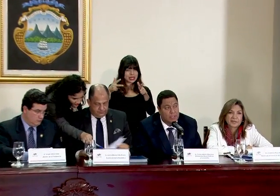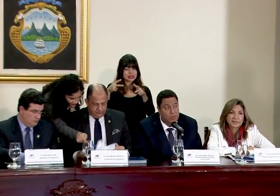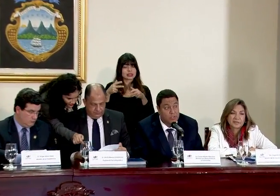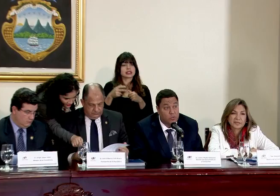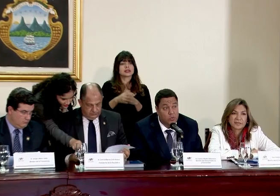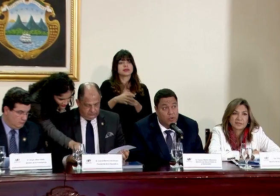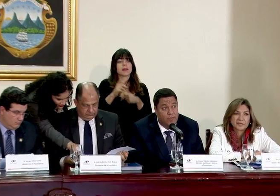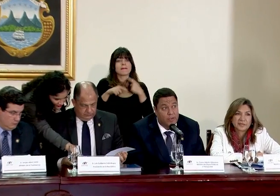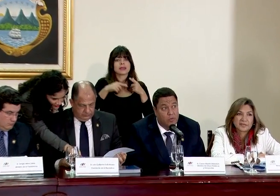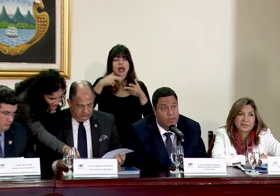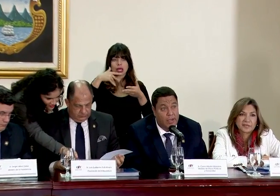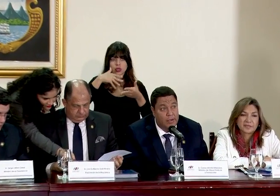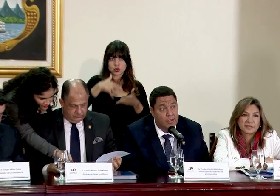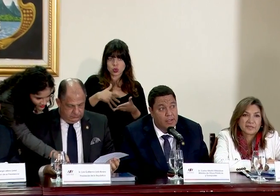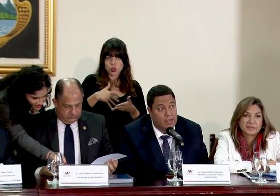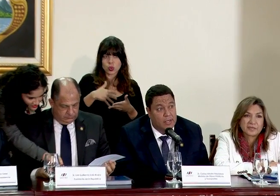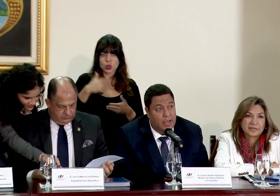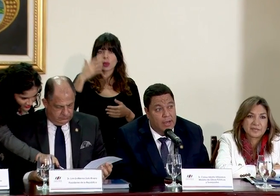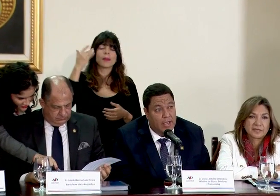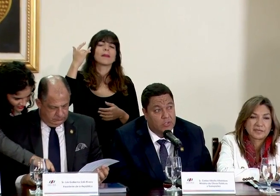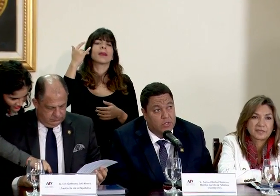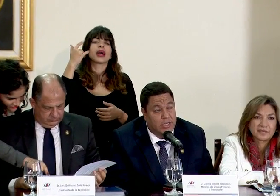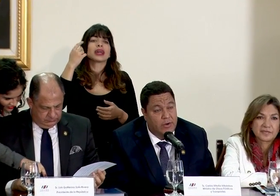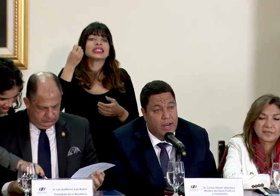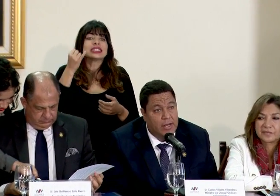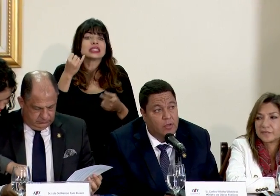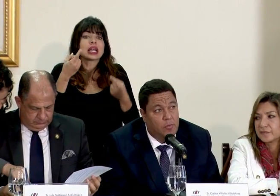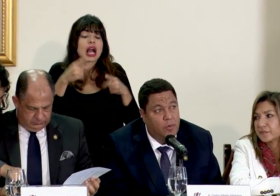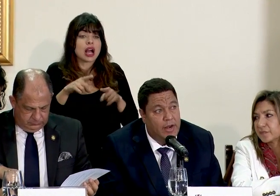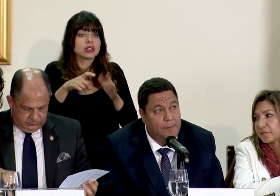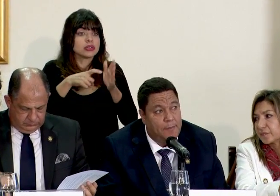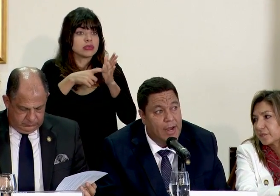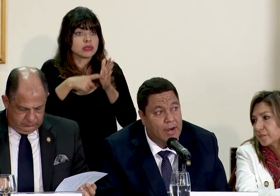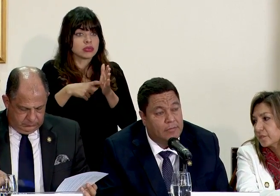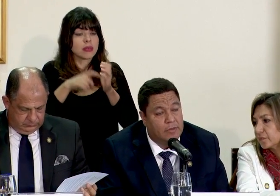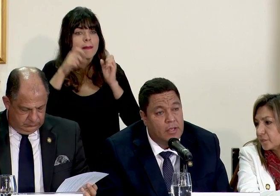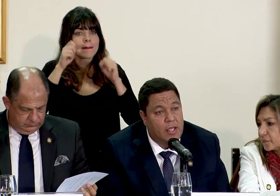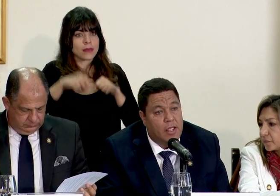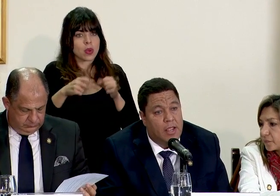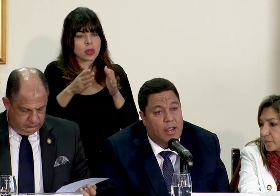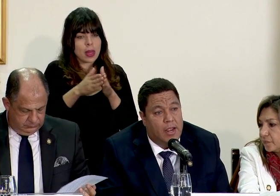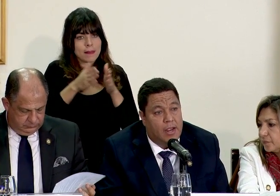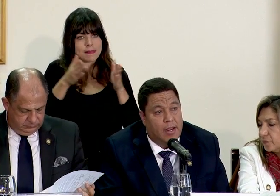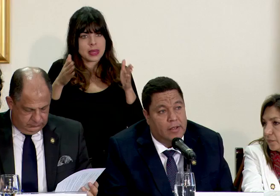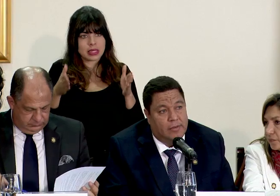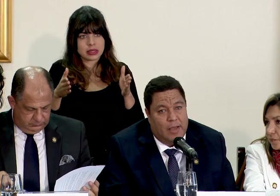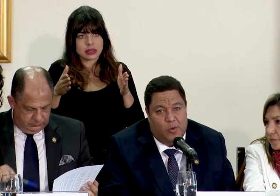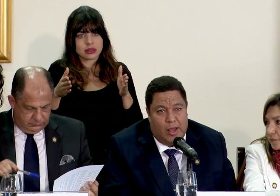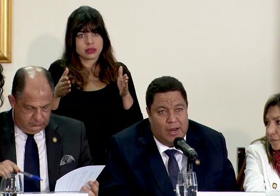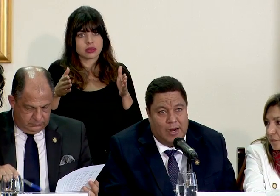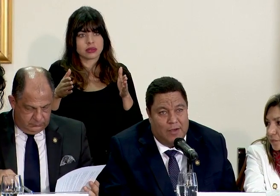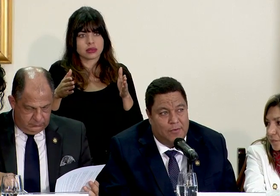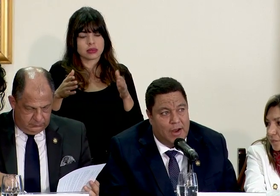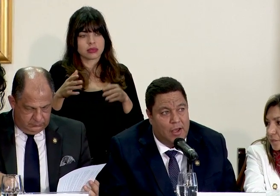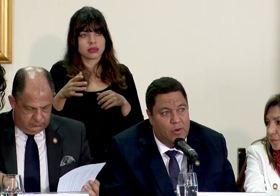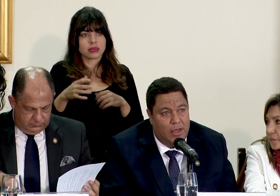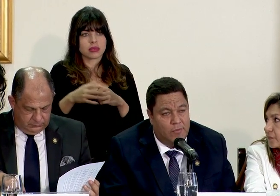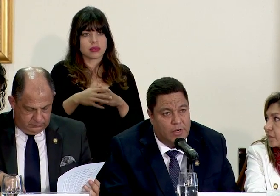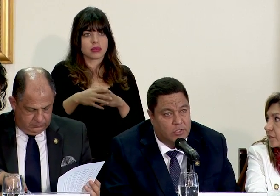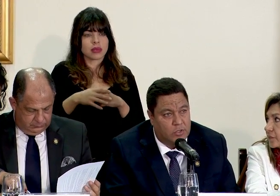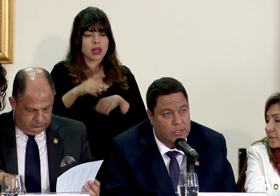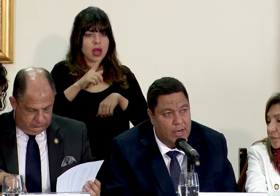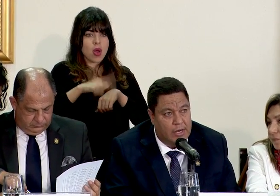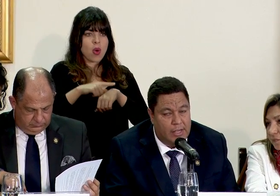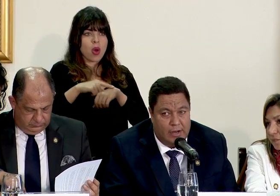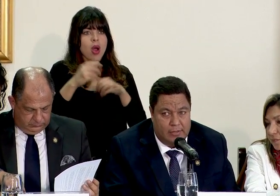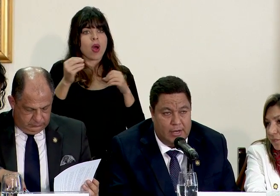hacer un estudio a efecto de en caso de ser requerido poder ampliar digamos la franja o la